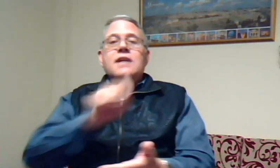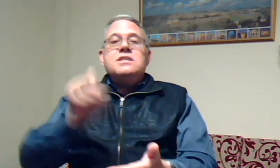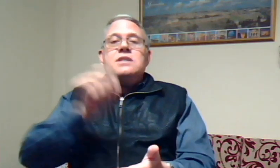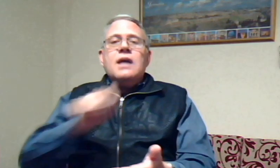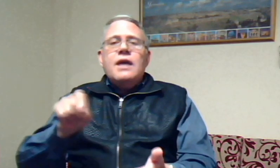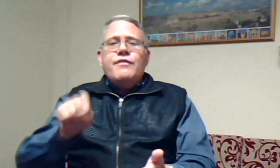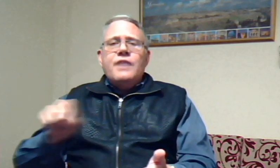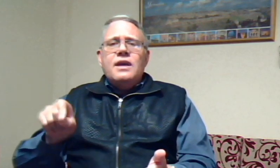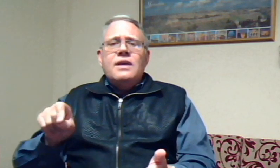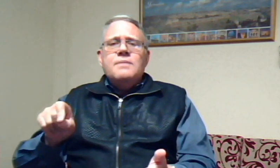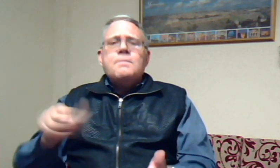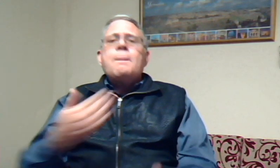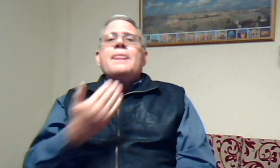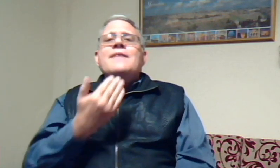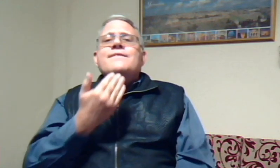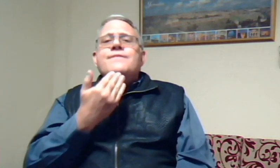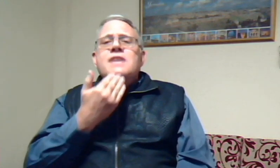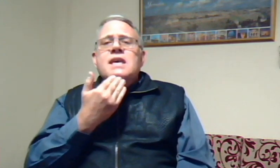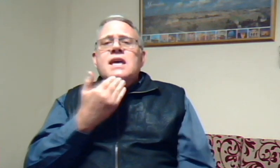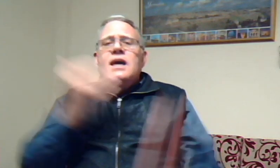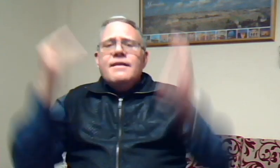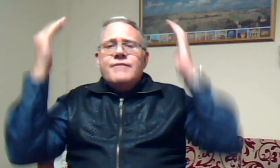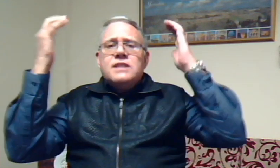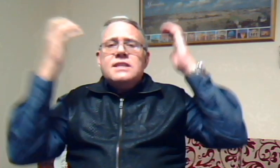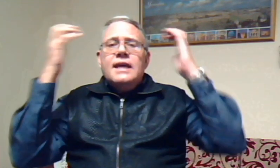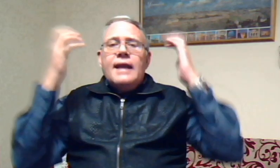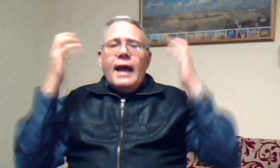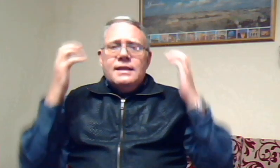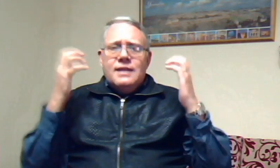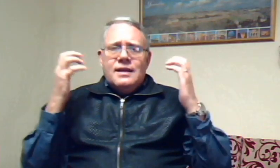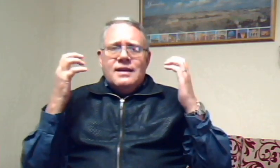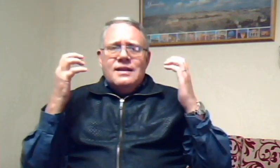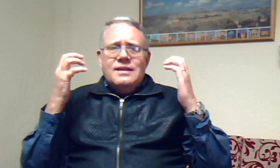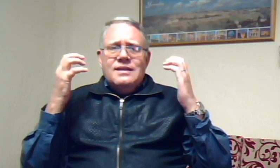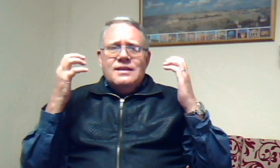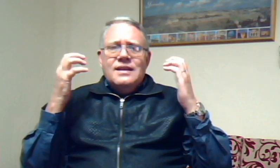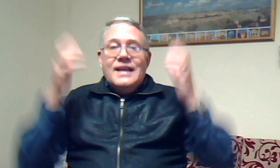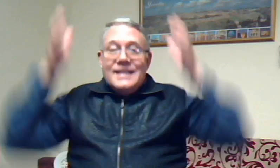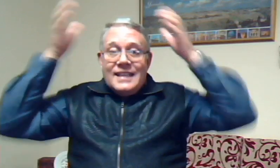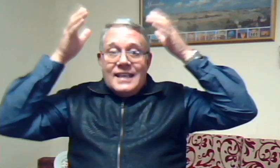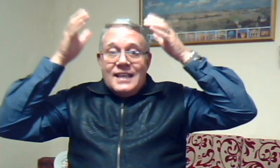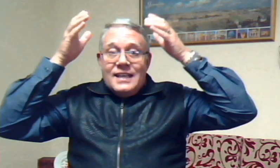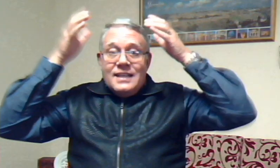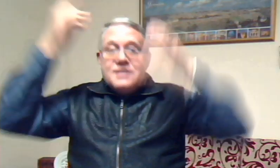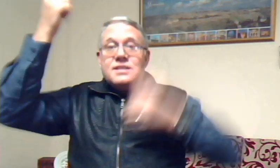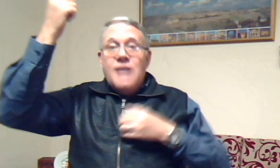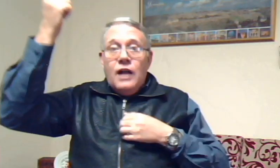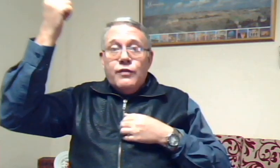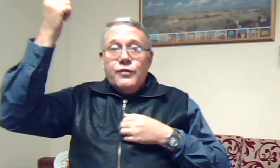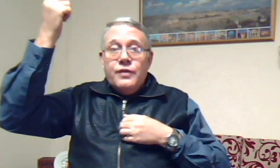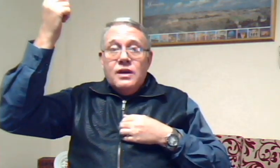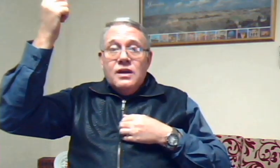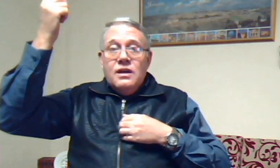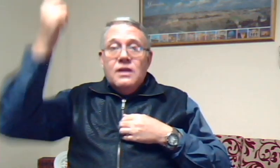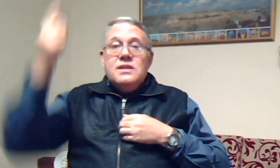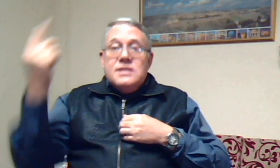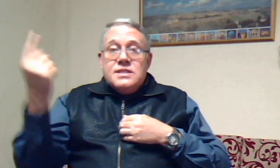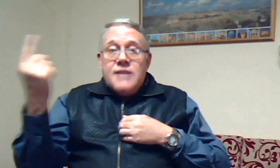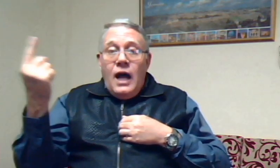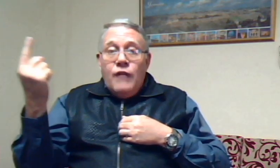skryf hy wie was die rechter die Heere self self